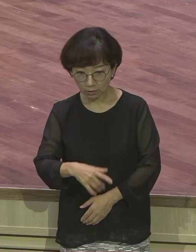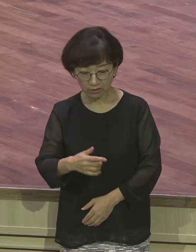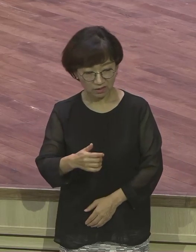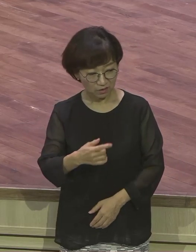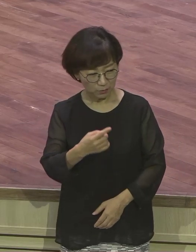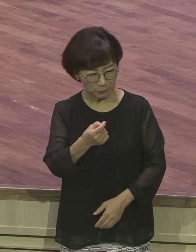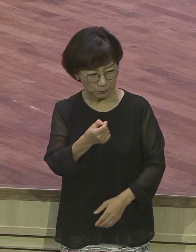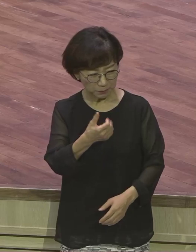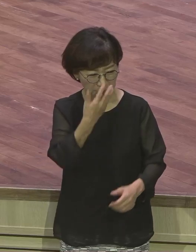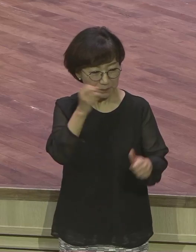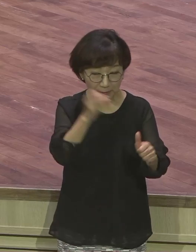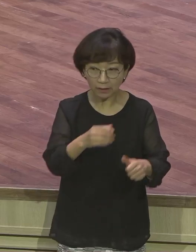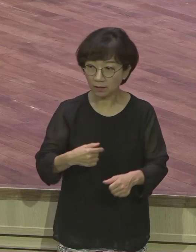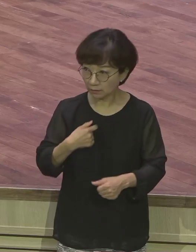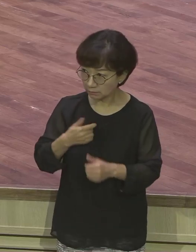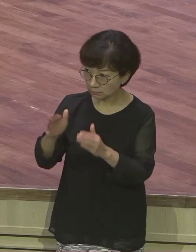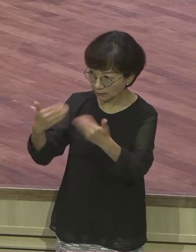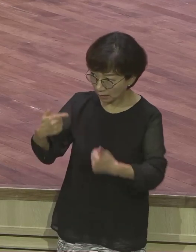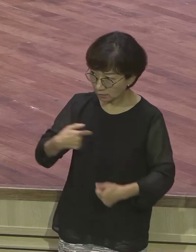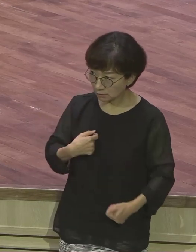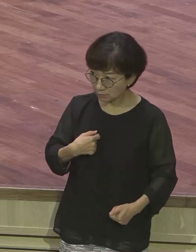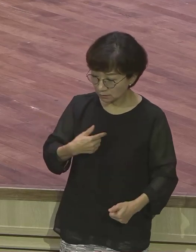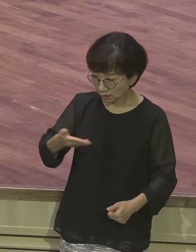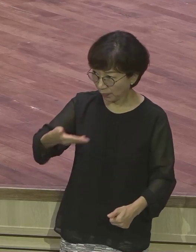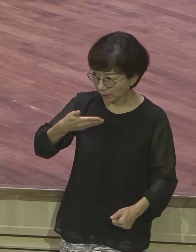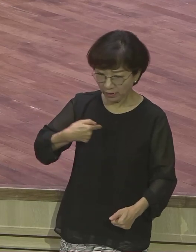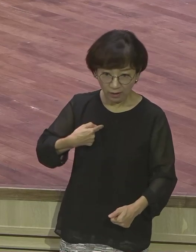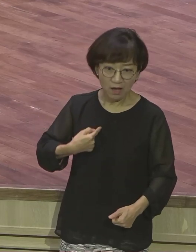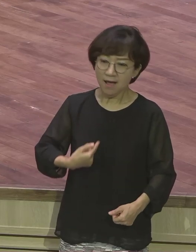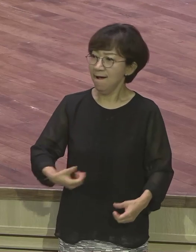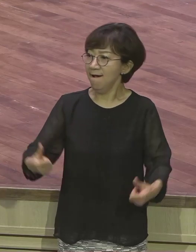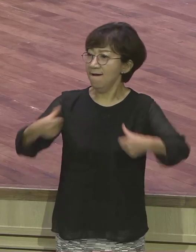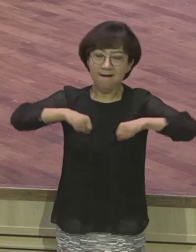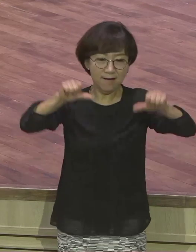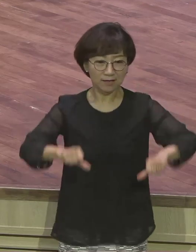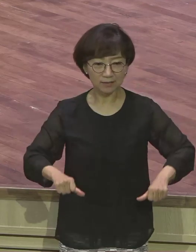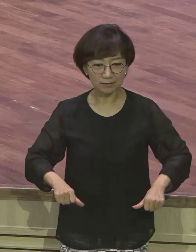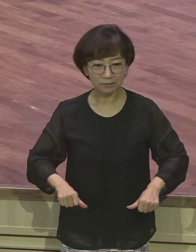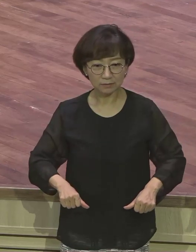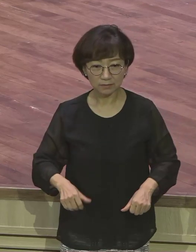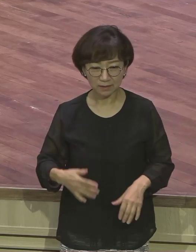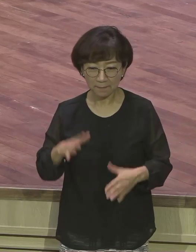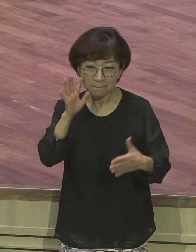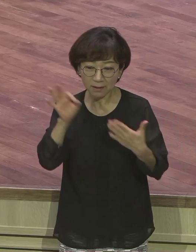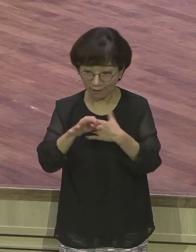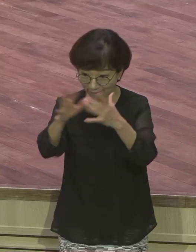같고 엎신경을 당하는 것 같고 소외를 시켰다 나를 뺐다 그때 본생이 나오는 겁니다